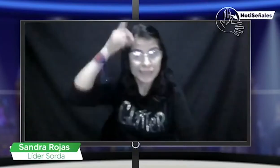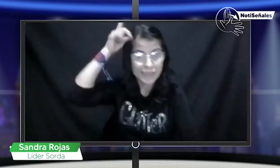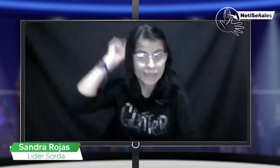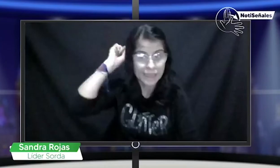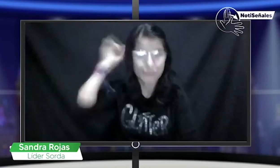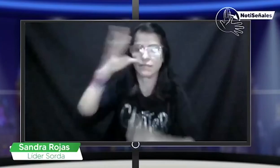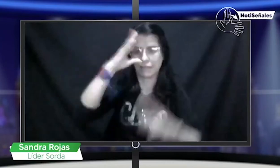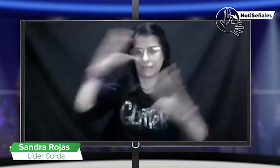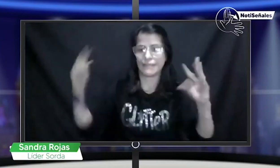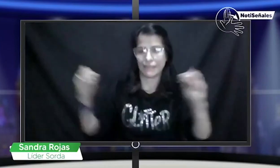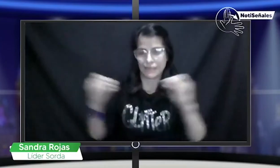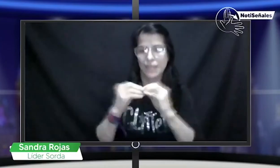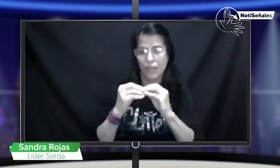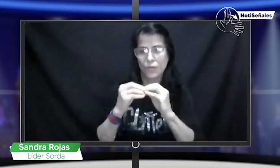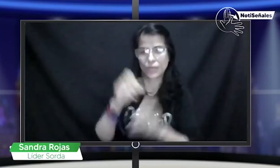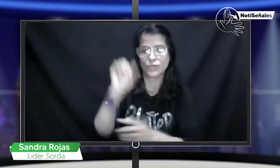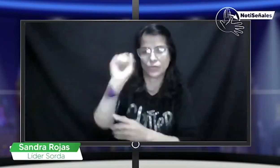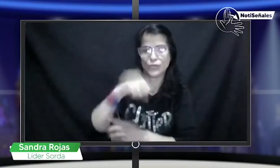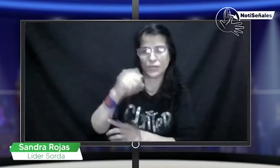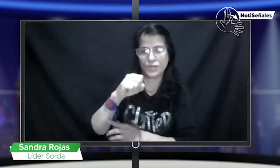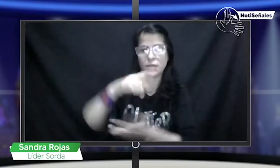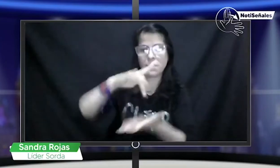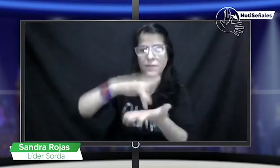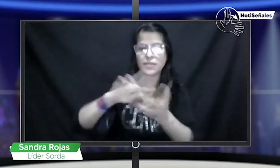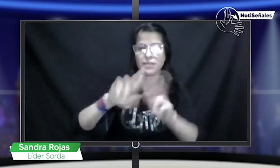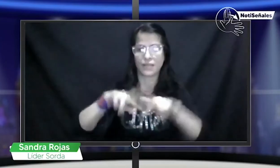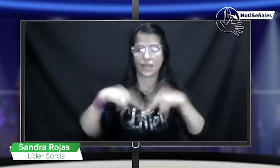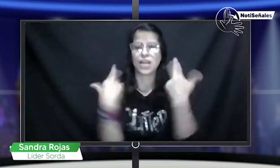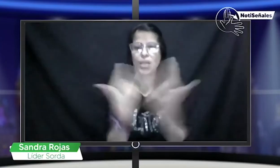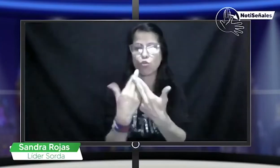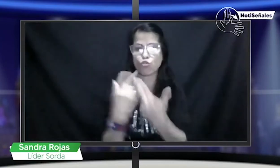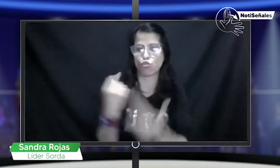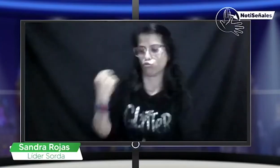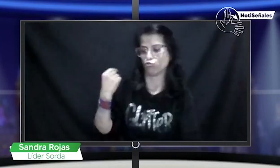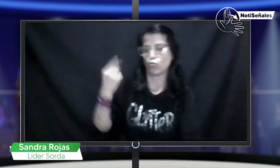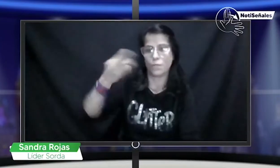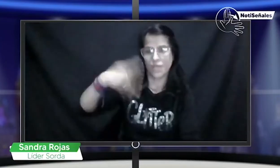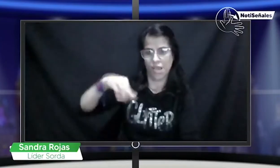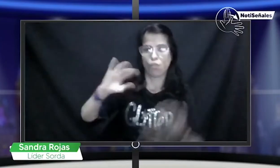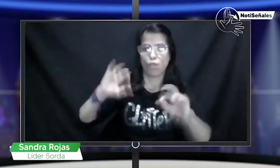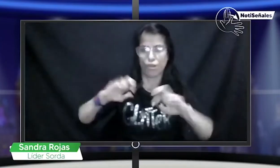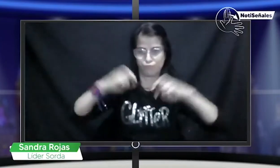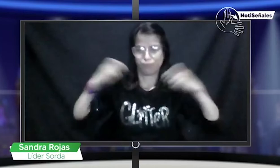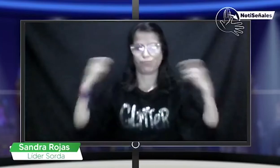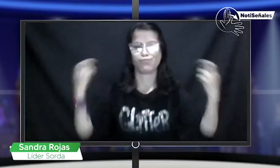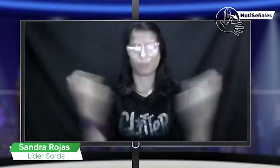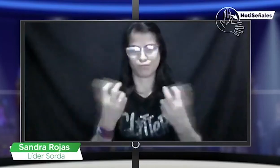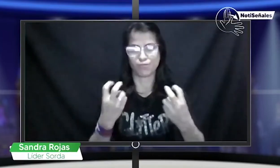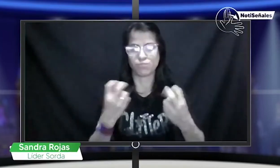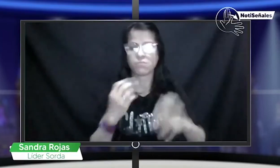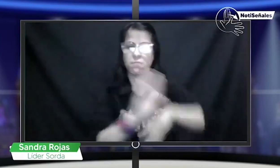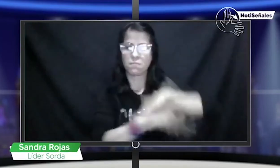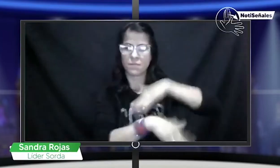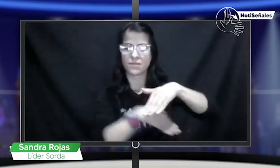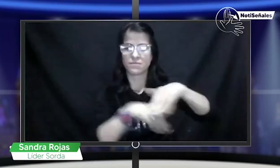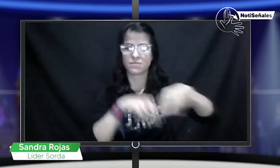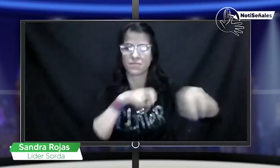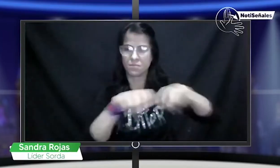y pues como ustedes pudieron ver, con Daniel hemos estado en la participación de estas mesas de trabajo,